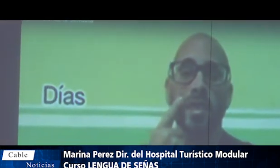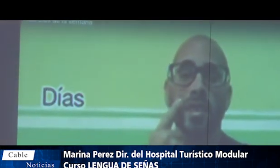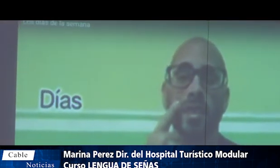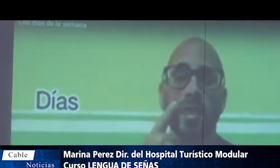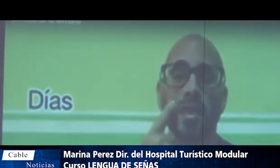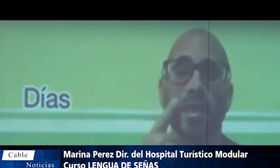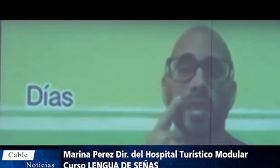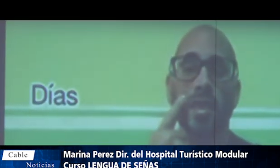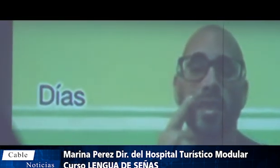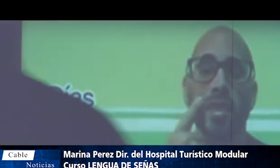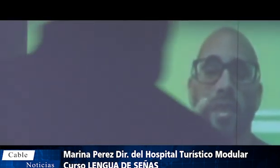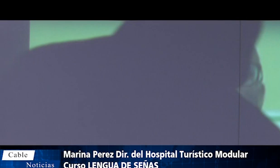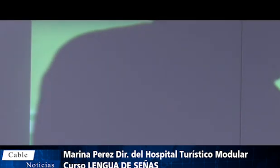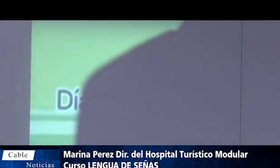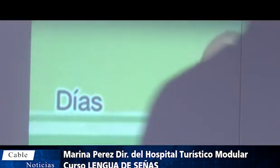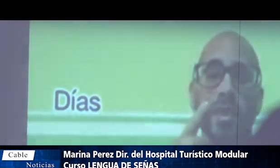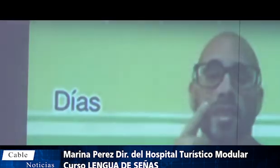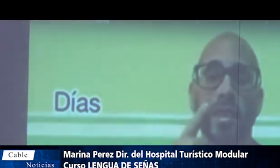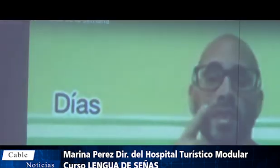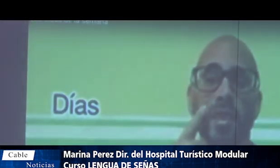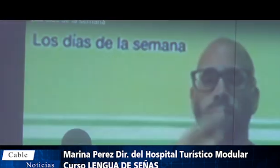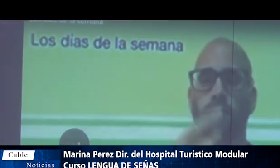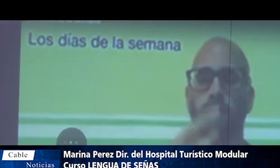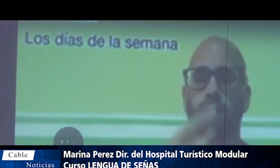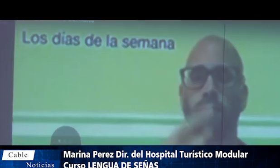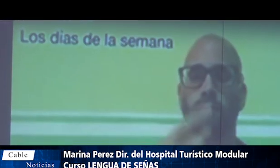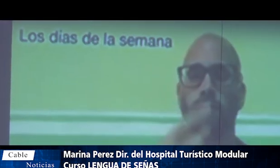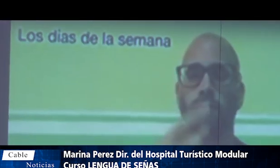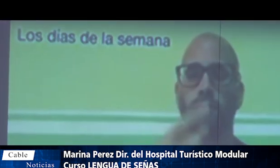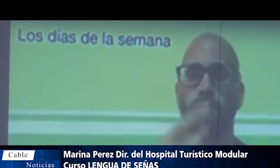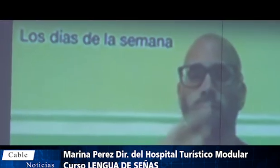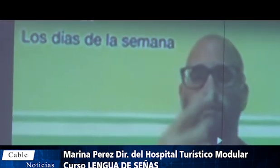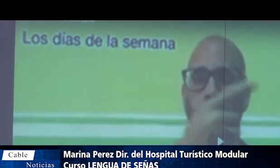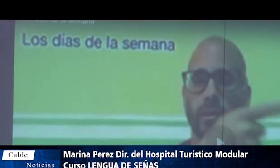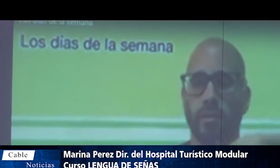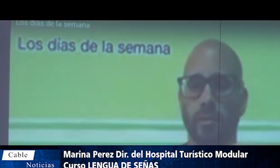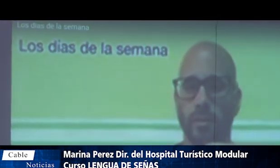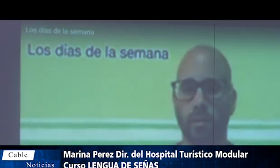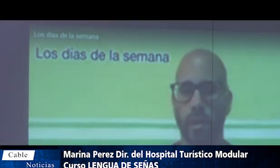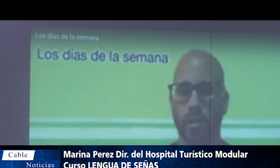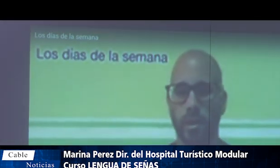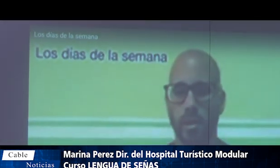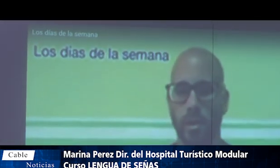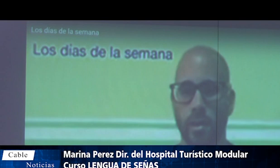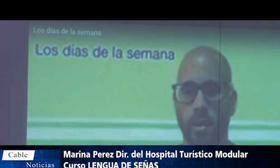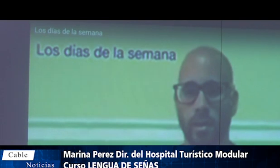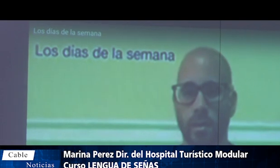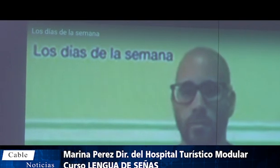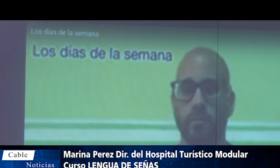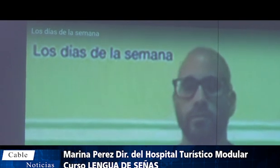a fines de mayo, así que estamos a full y, bueno, para mí es un placer. Yo creo que el curso, la gente que